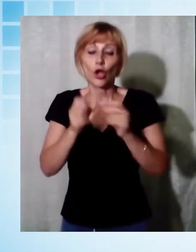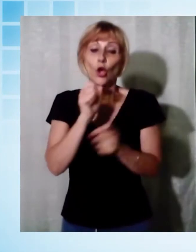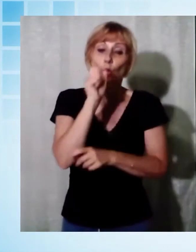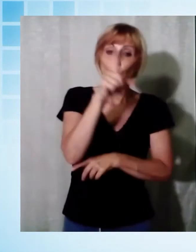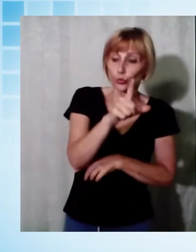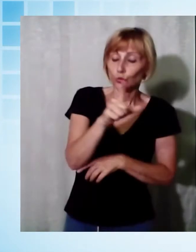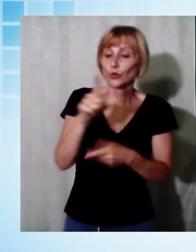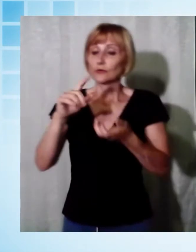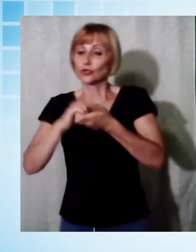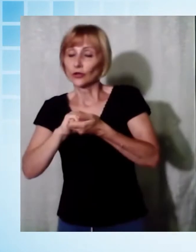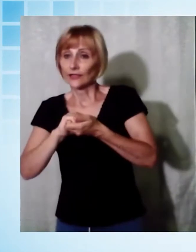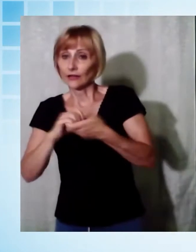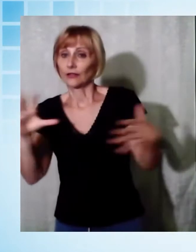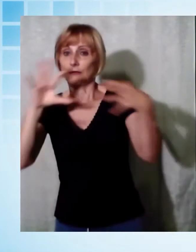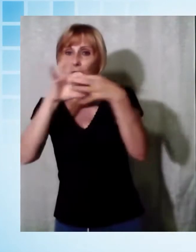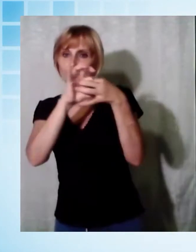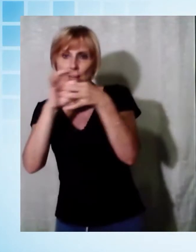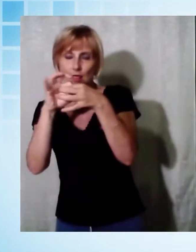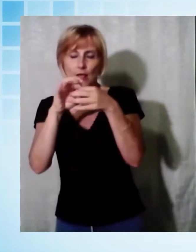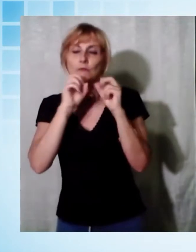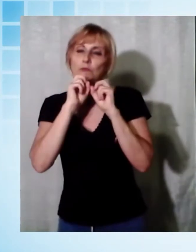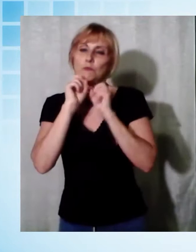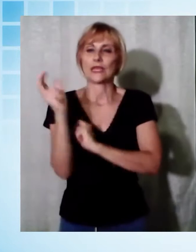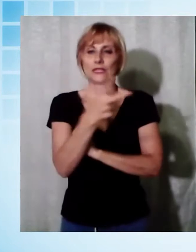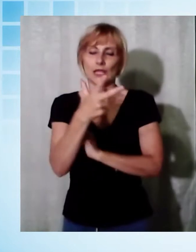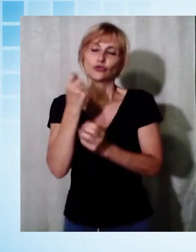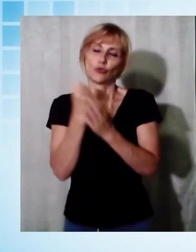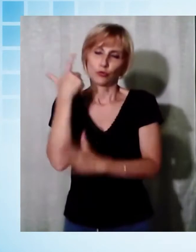solidarietà e penso che sia un messaggio anche questo importante.